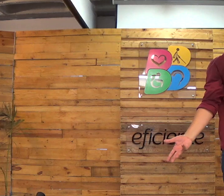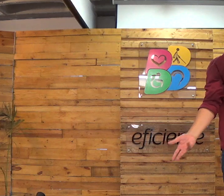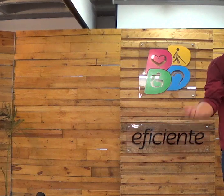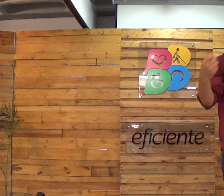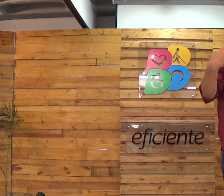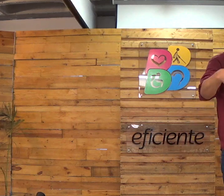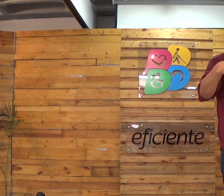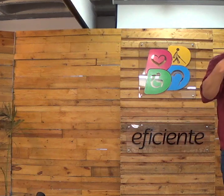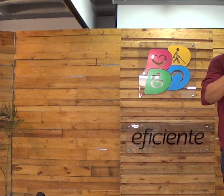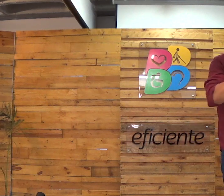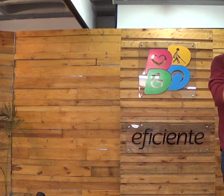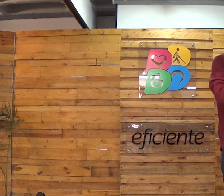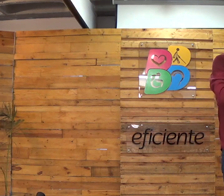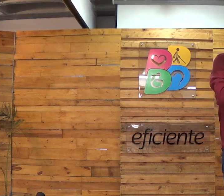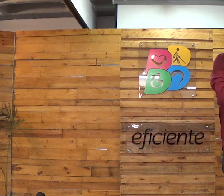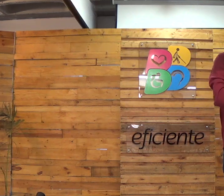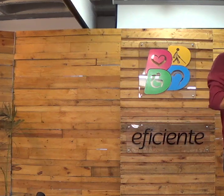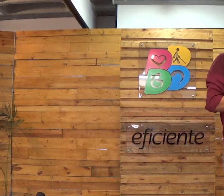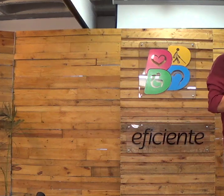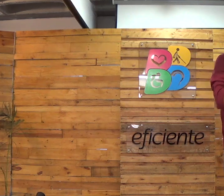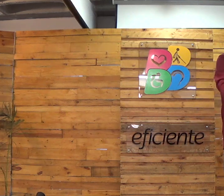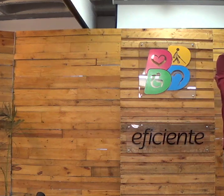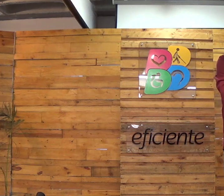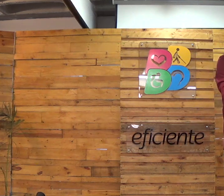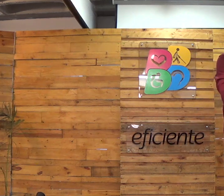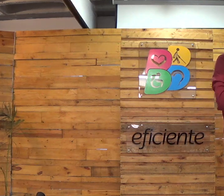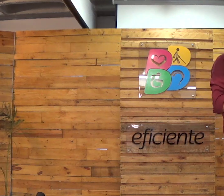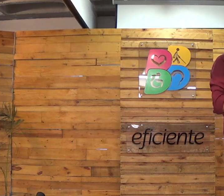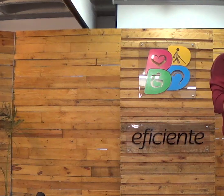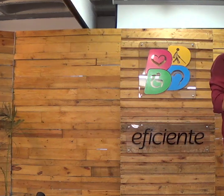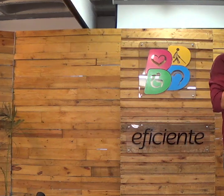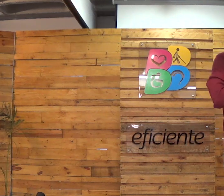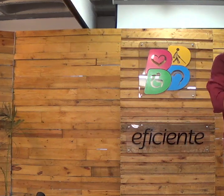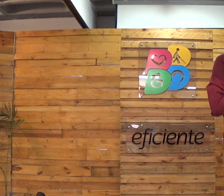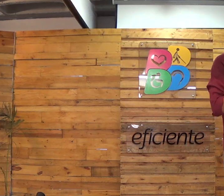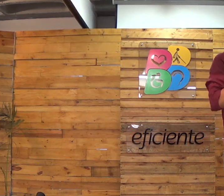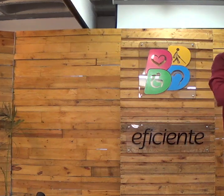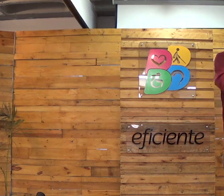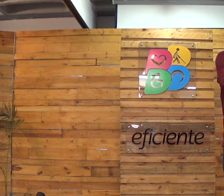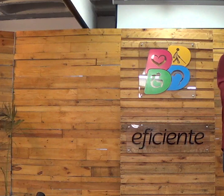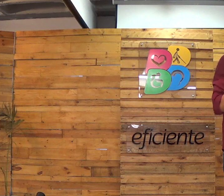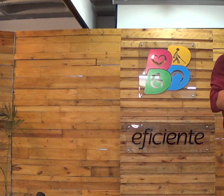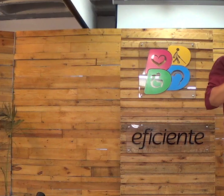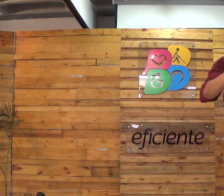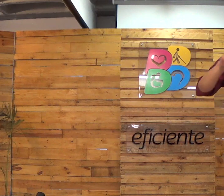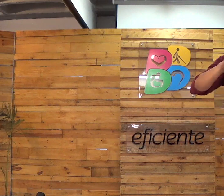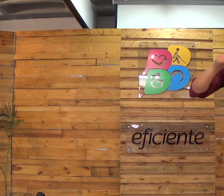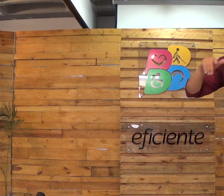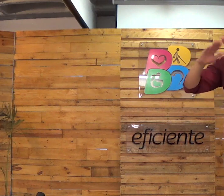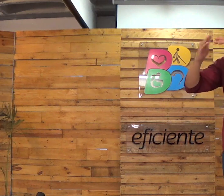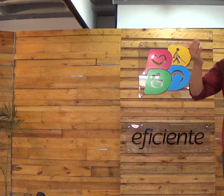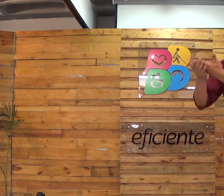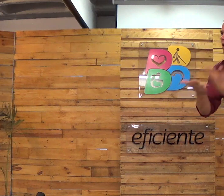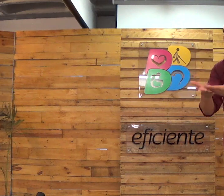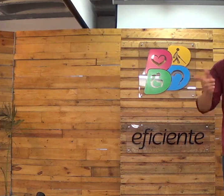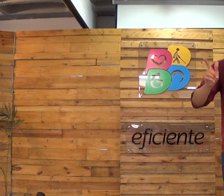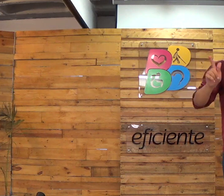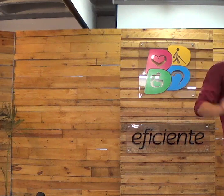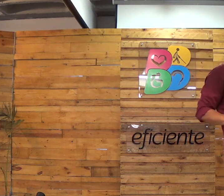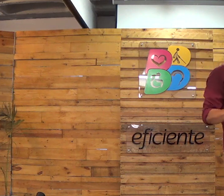Muitas coisas vão acontecer até Jesus voltar. Mas olhem, por favor, olhem para os seus amigos, para os seus vizinhos, colegas de